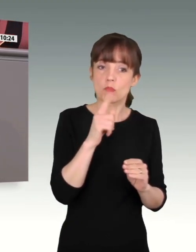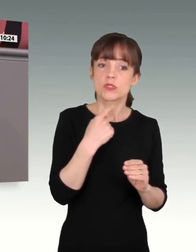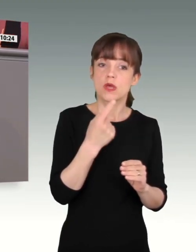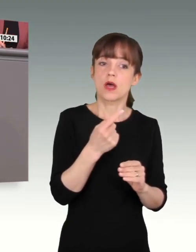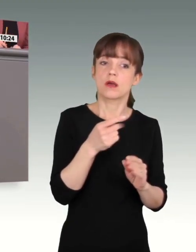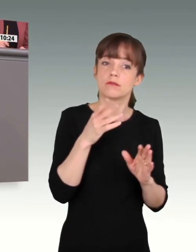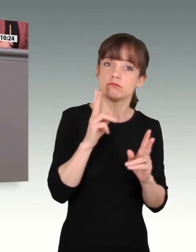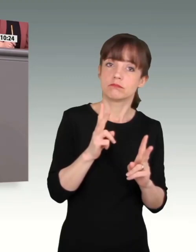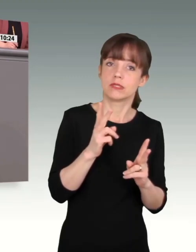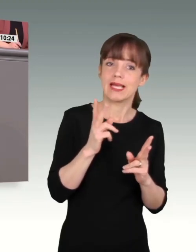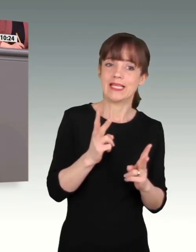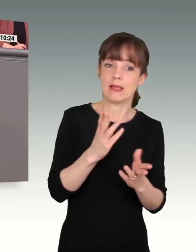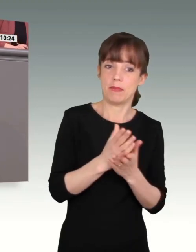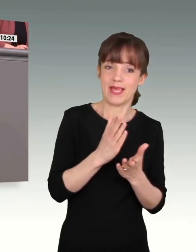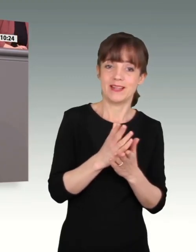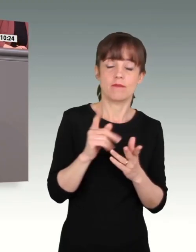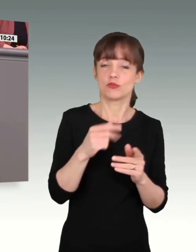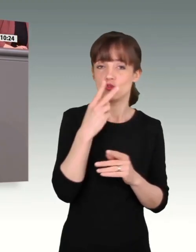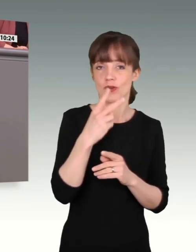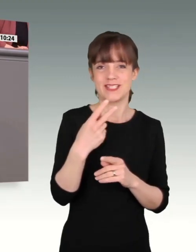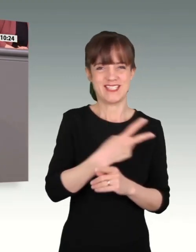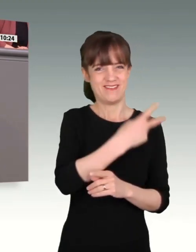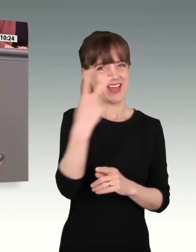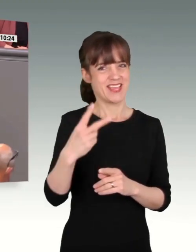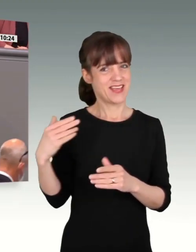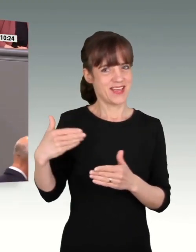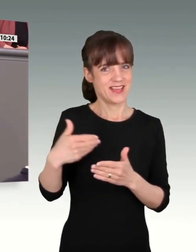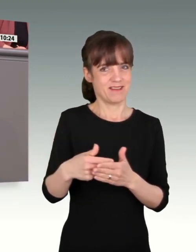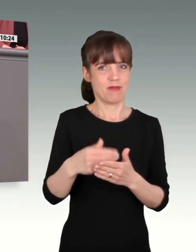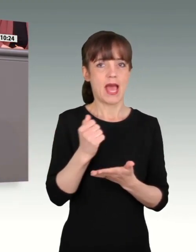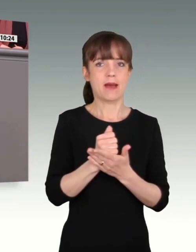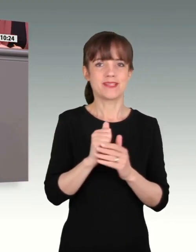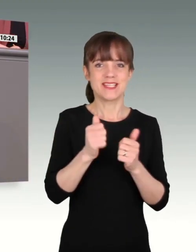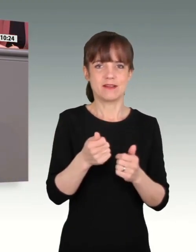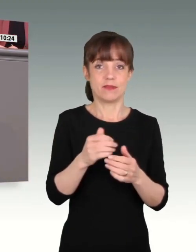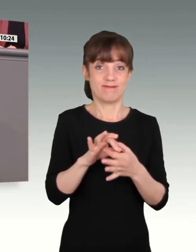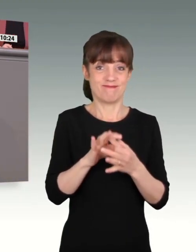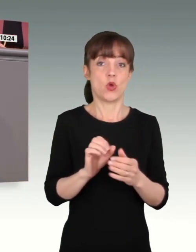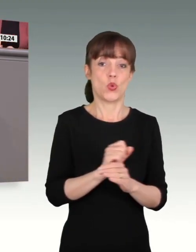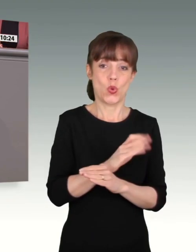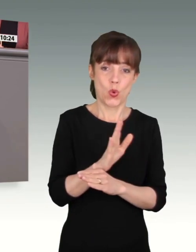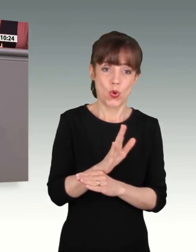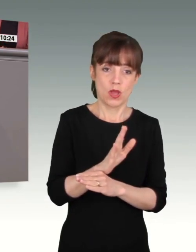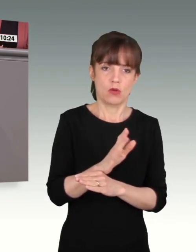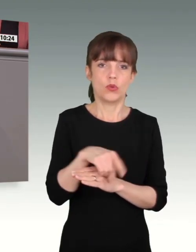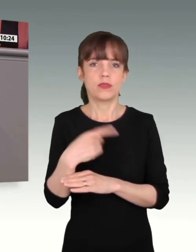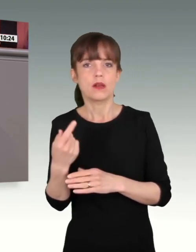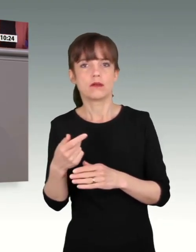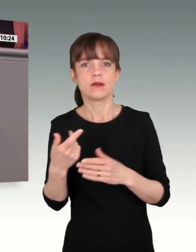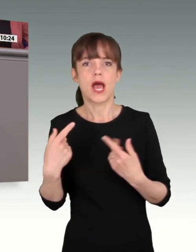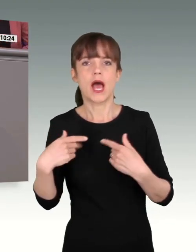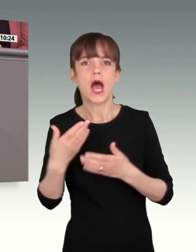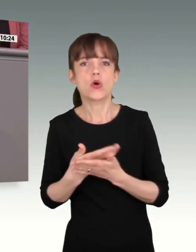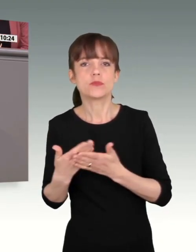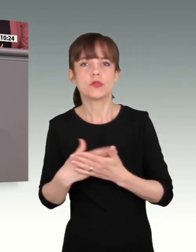darauf, was in diesen zwei Jahren Amtshilfe allein für das Thema Corona, was an Ausbildung nicht geleistet werden konnte,